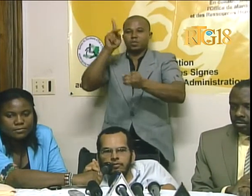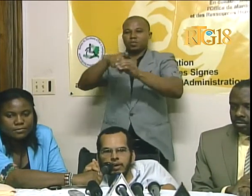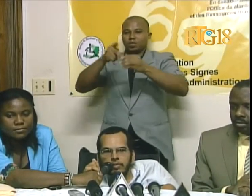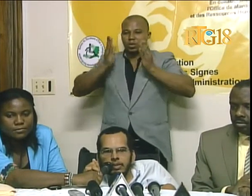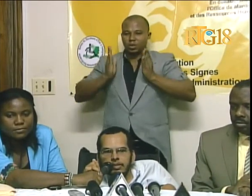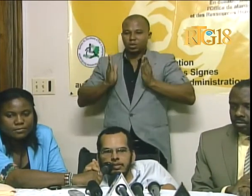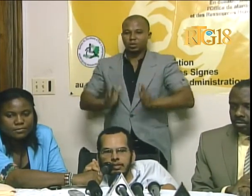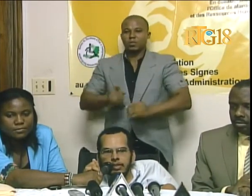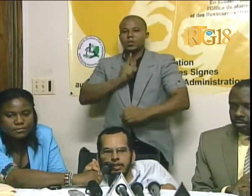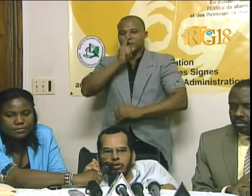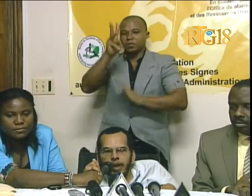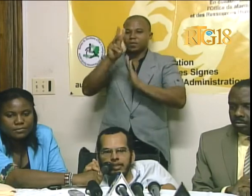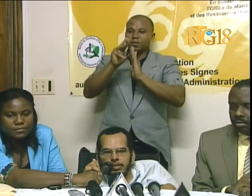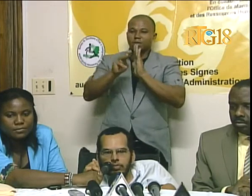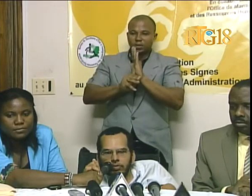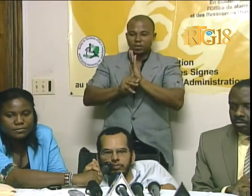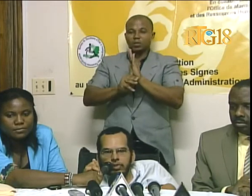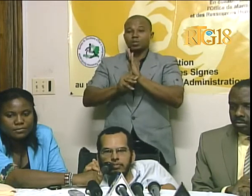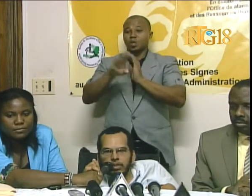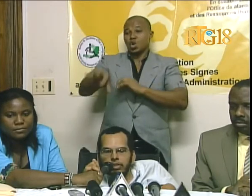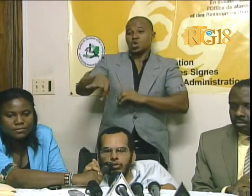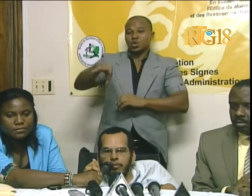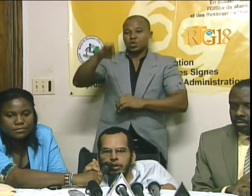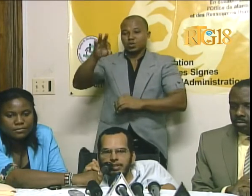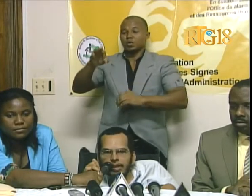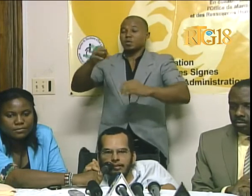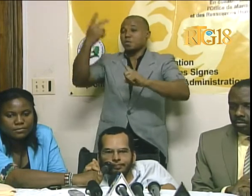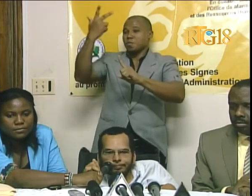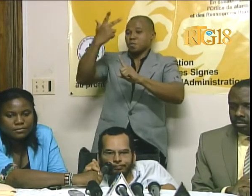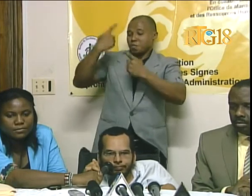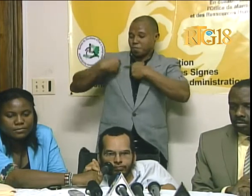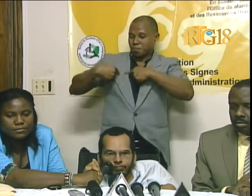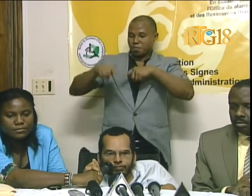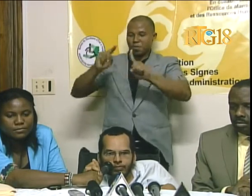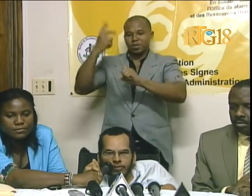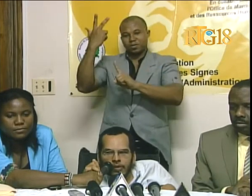vremen tire le maksimon nan 3 mwa sa.